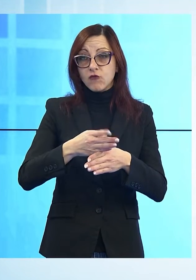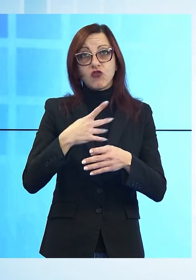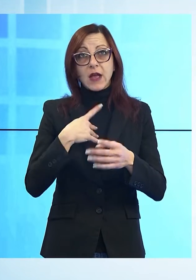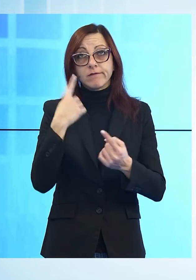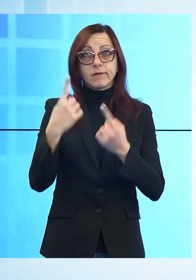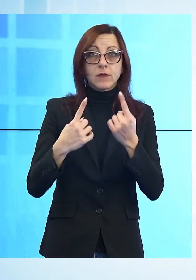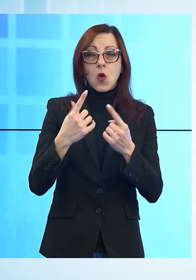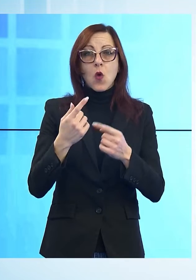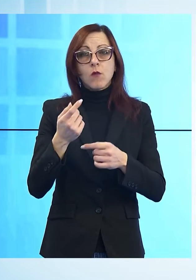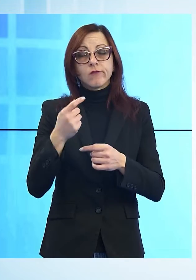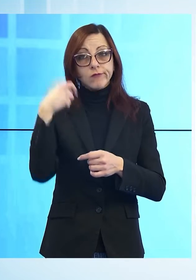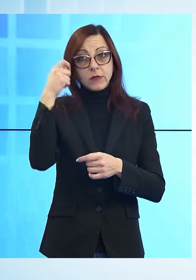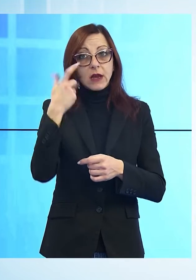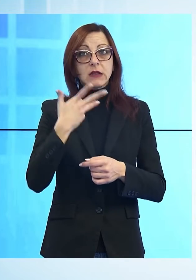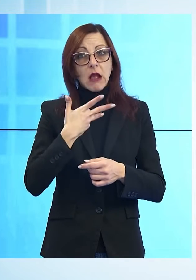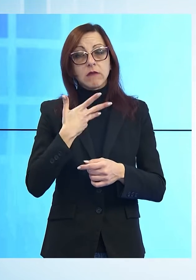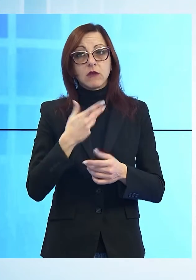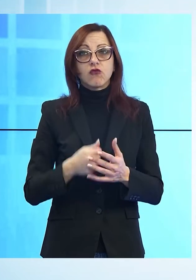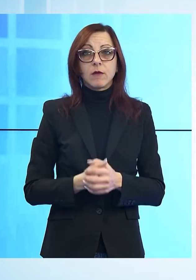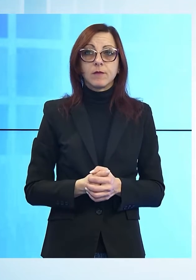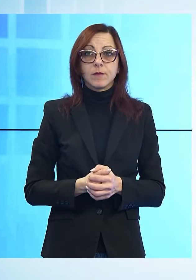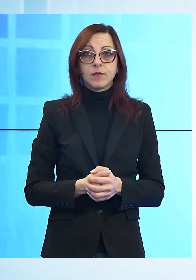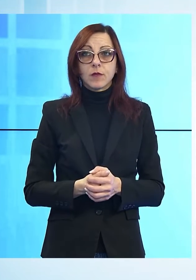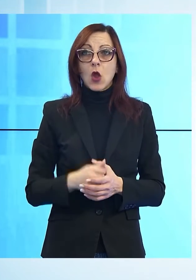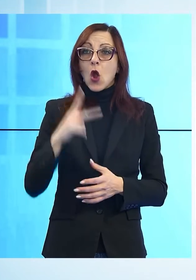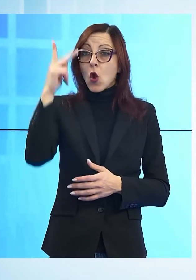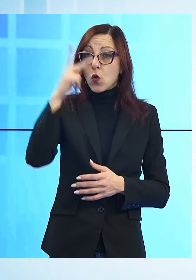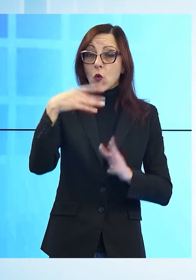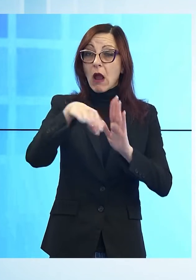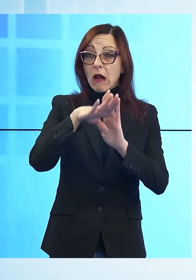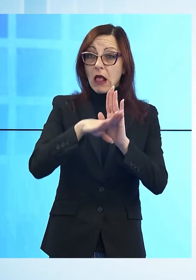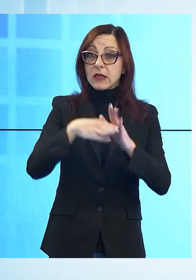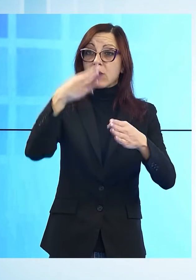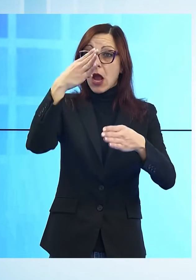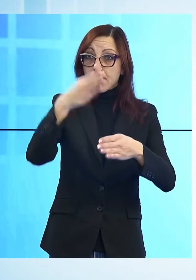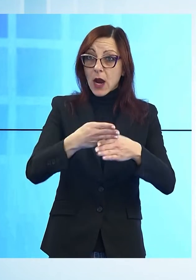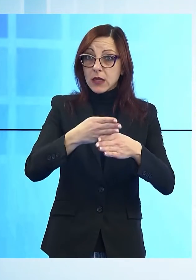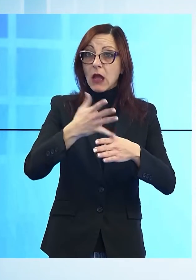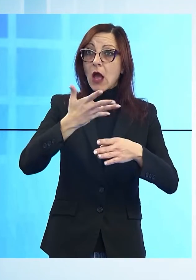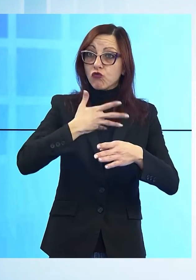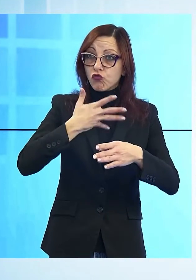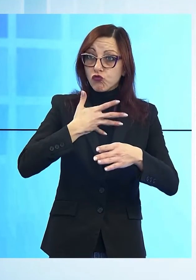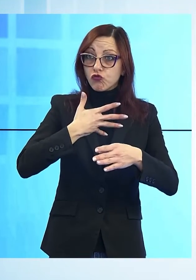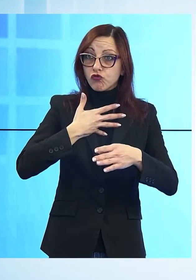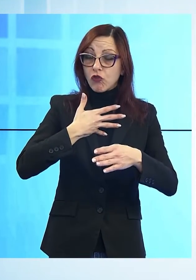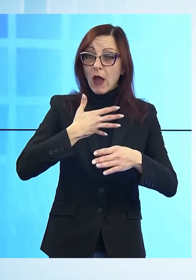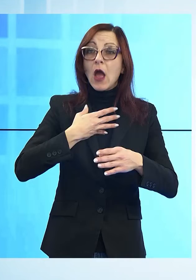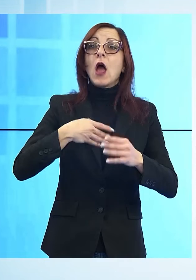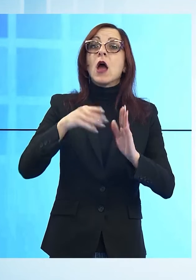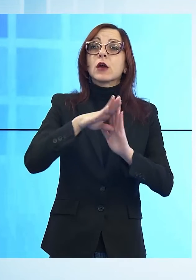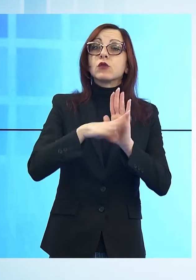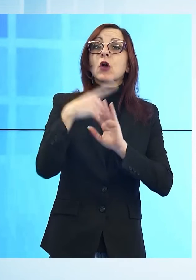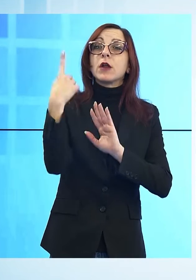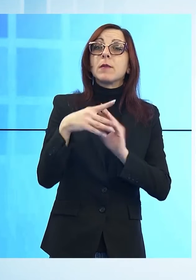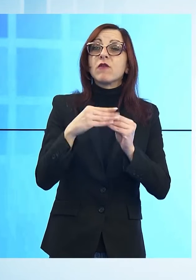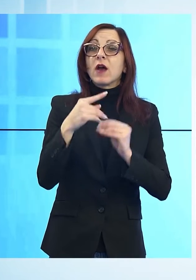che sono interessanti, sentiamo. Lucca a metà classifica nell'annuale graduatoria stilata dal Sole 24